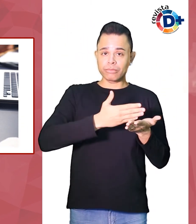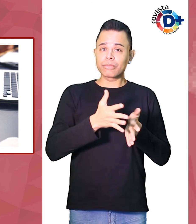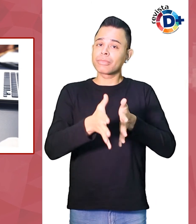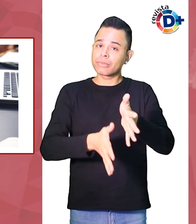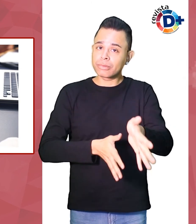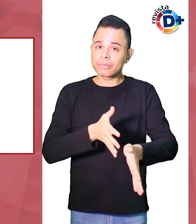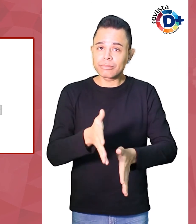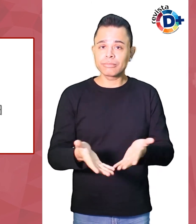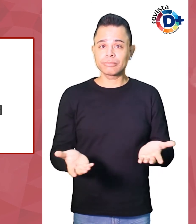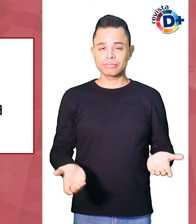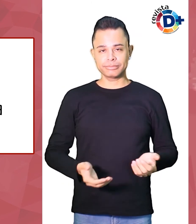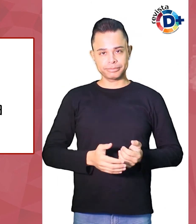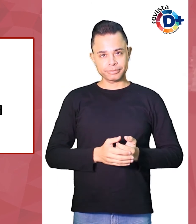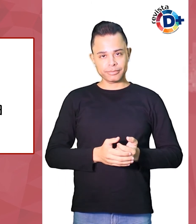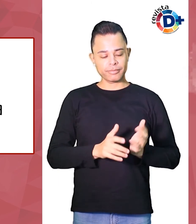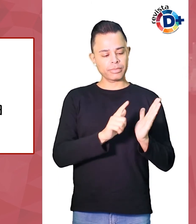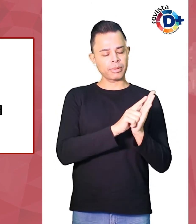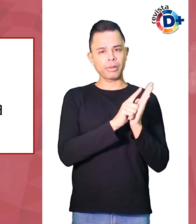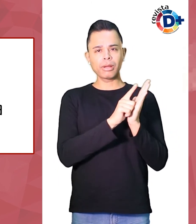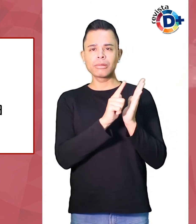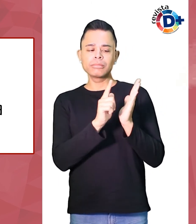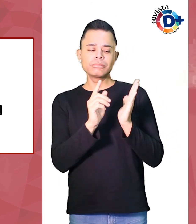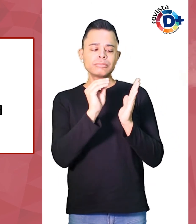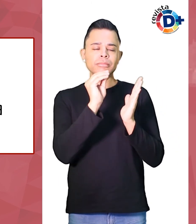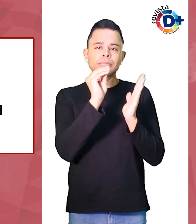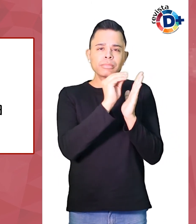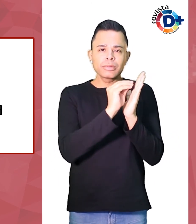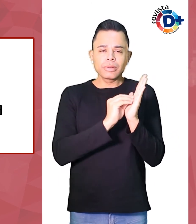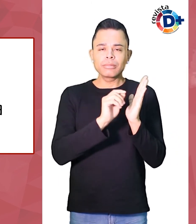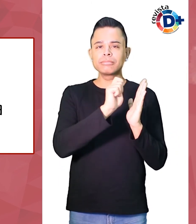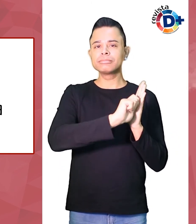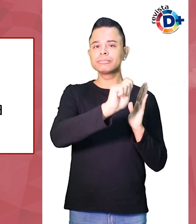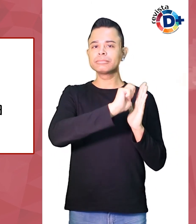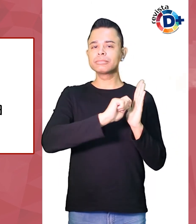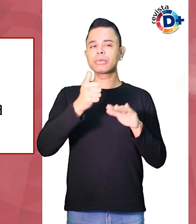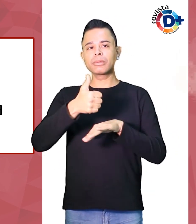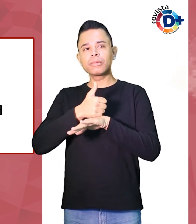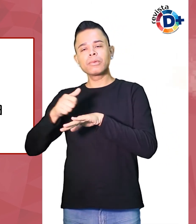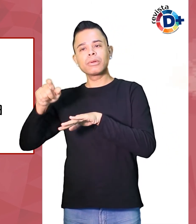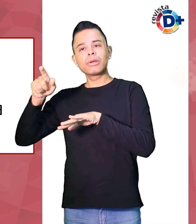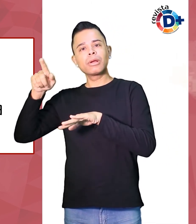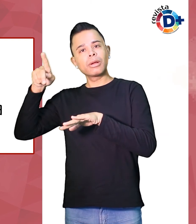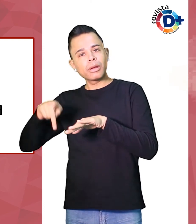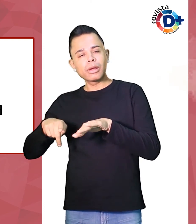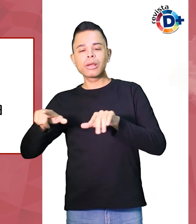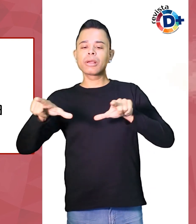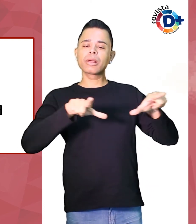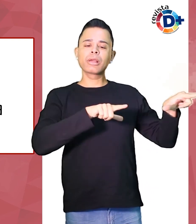O registro das atividades profissionais pode ter múltiplas formas e funções